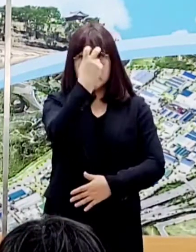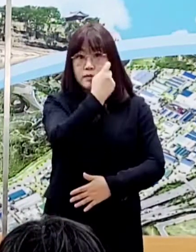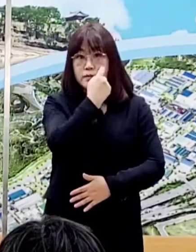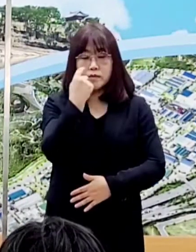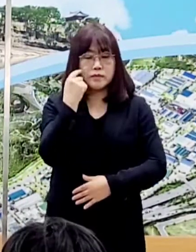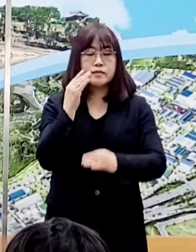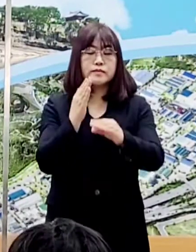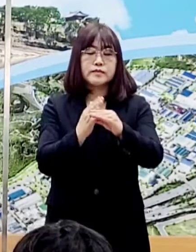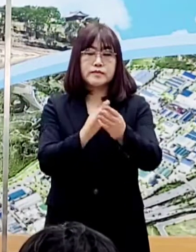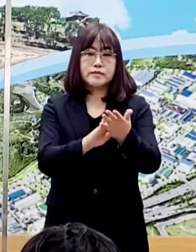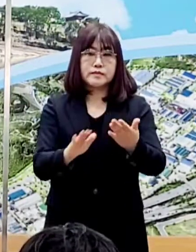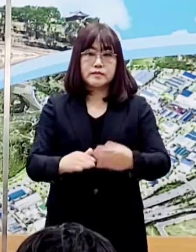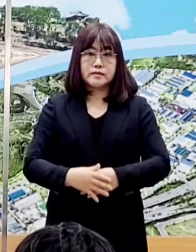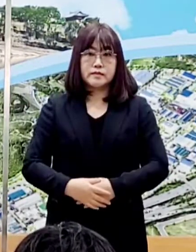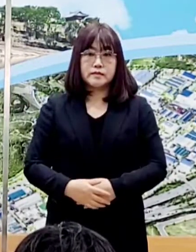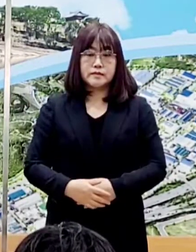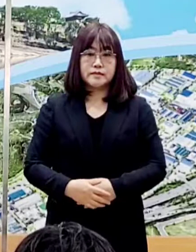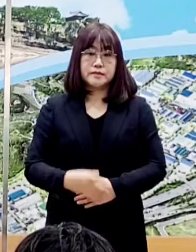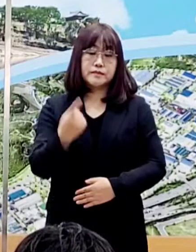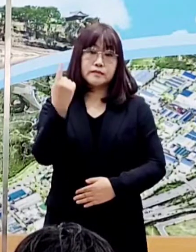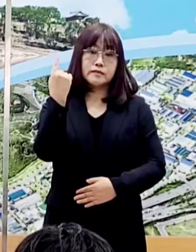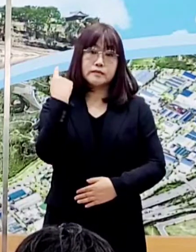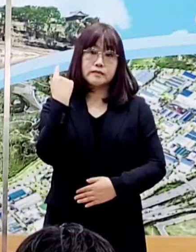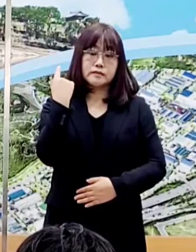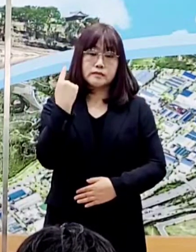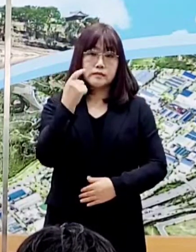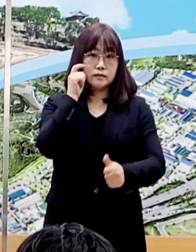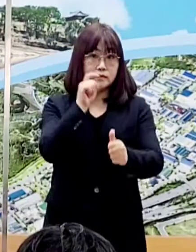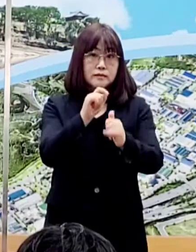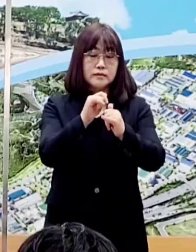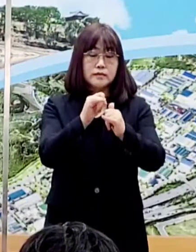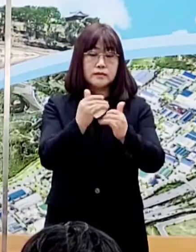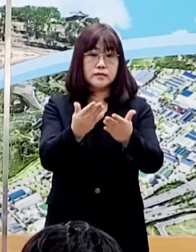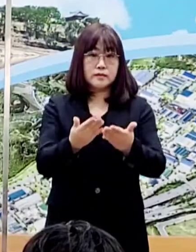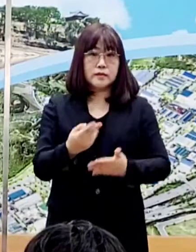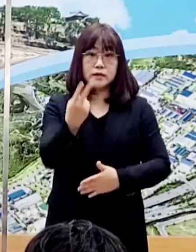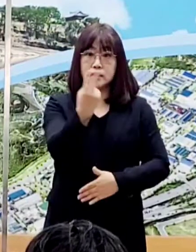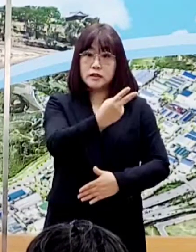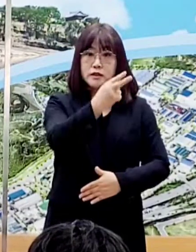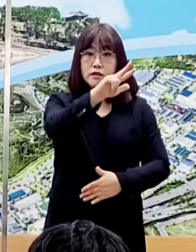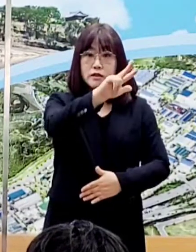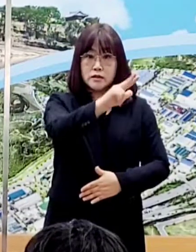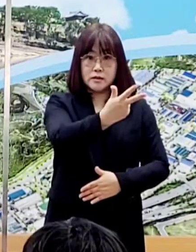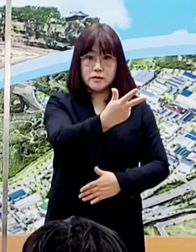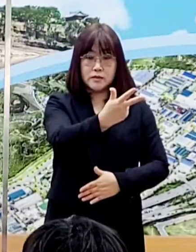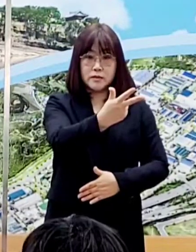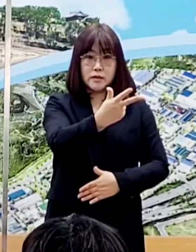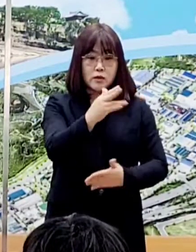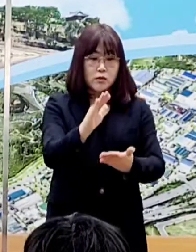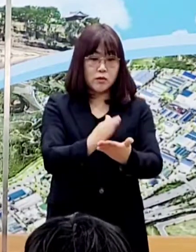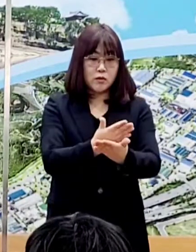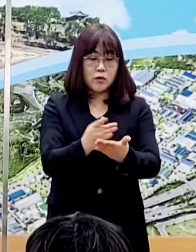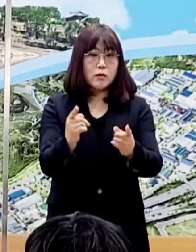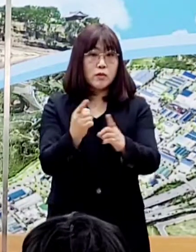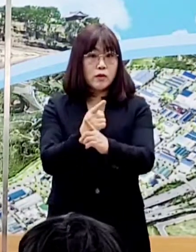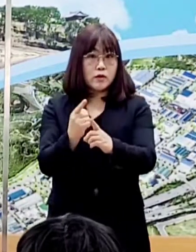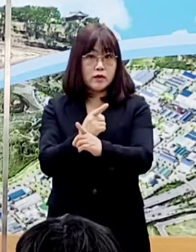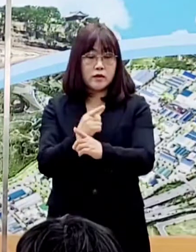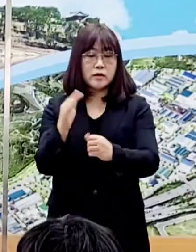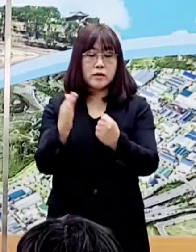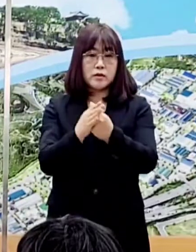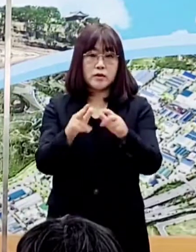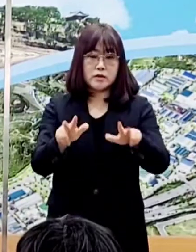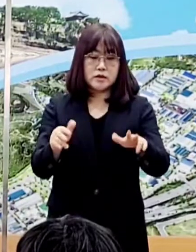어제 양성 판정받은 2700번의 분류 변경으로 현재까지